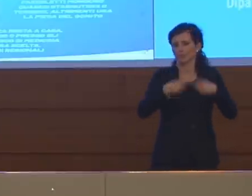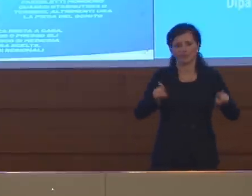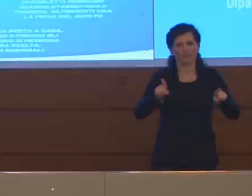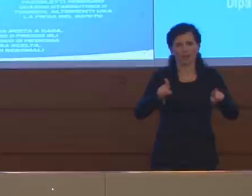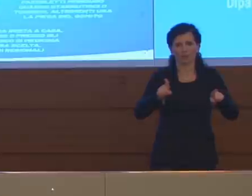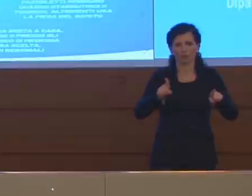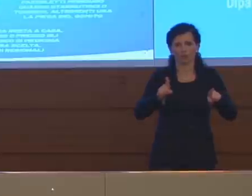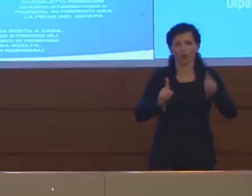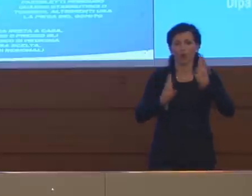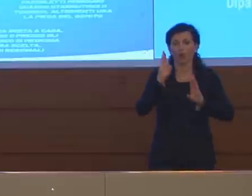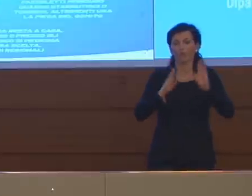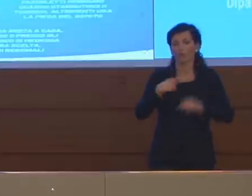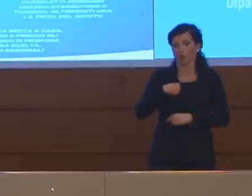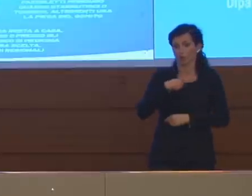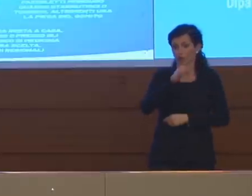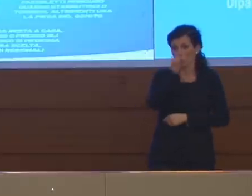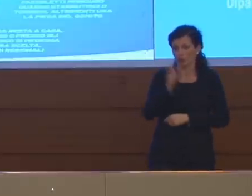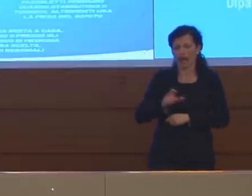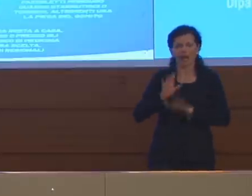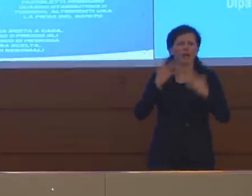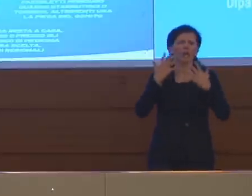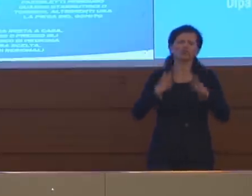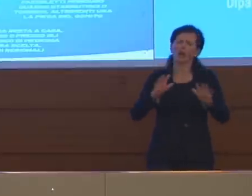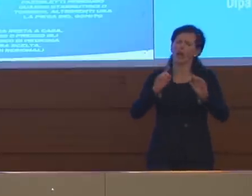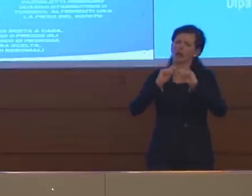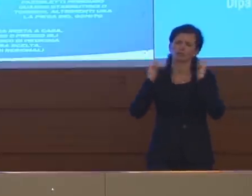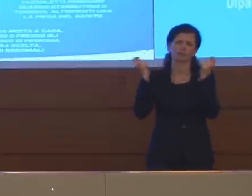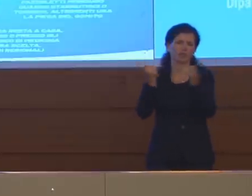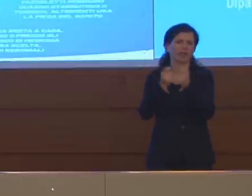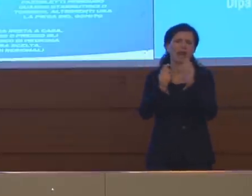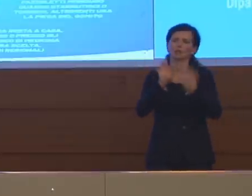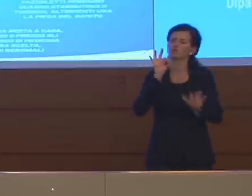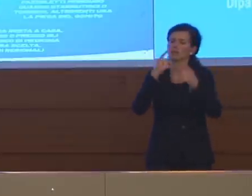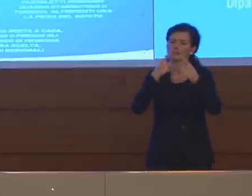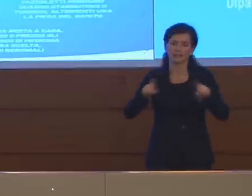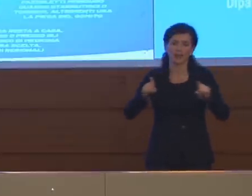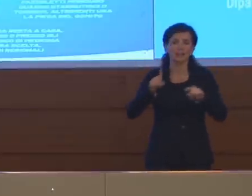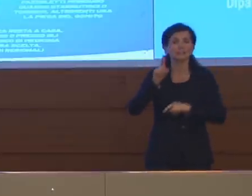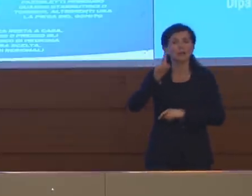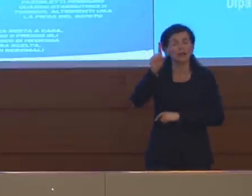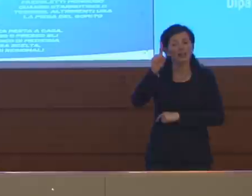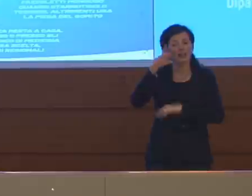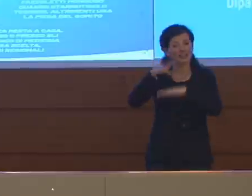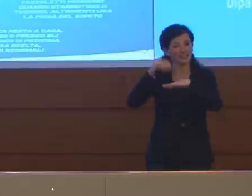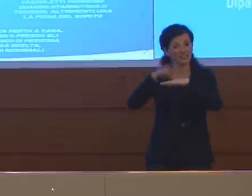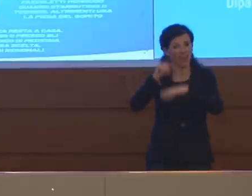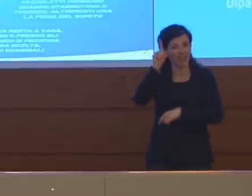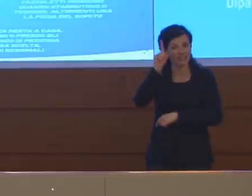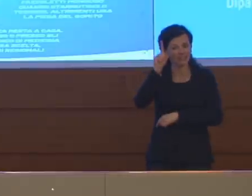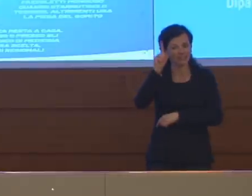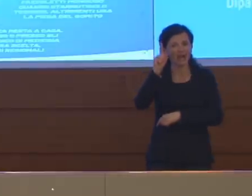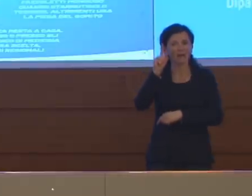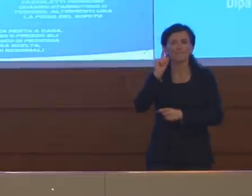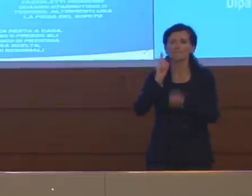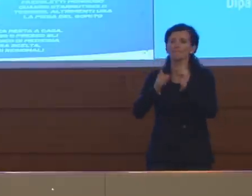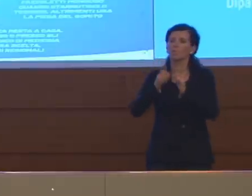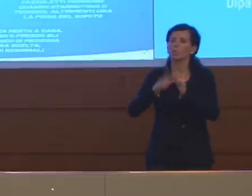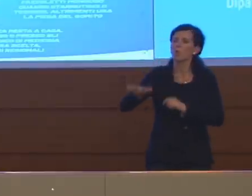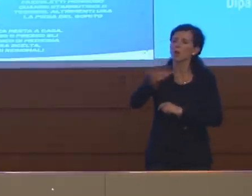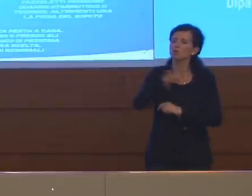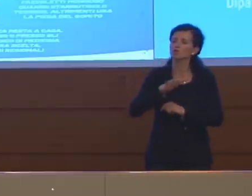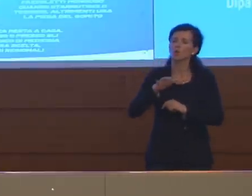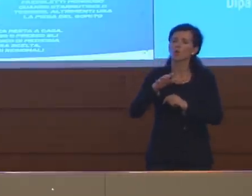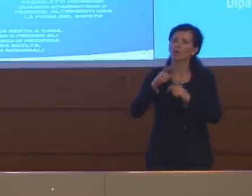rispetto alle nostre, in generale, la Svezia però ha una situazione demografica e di densità abitativa